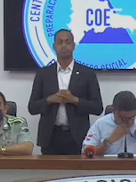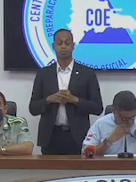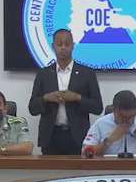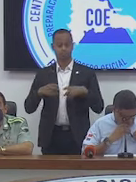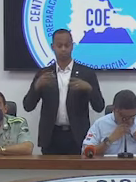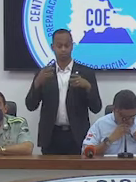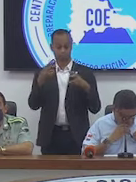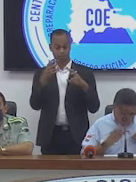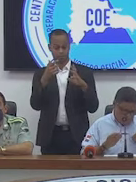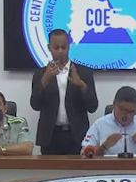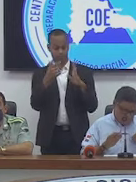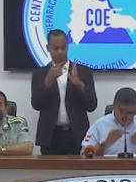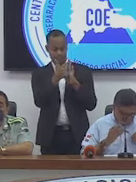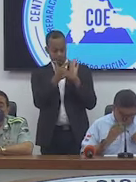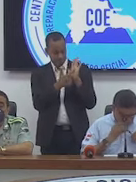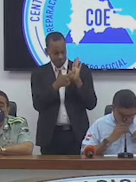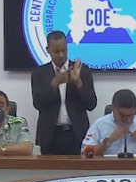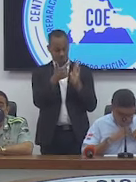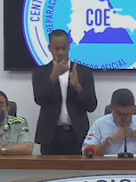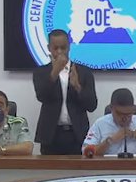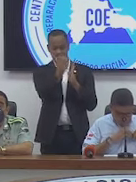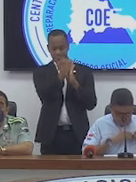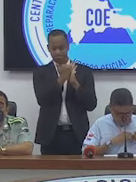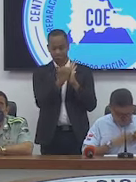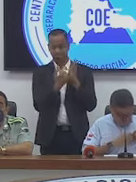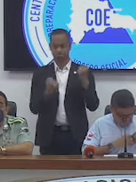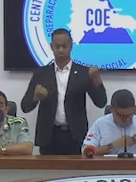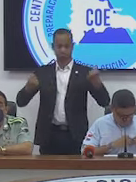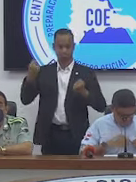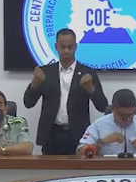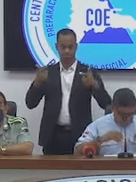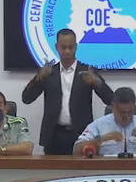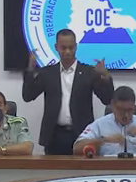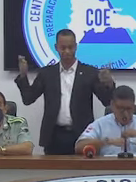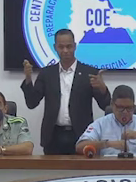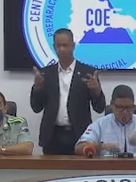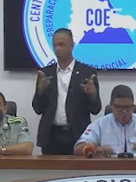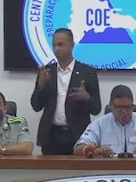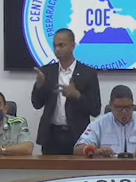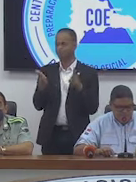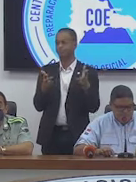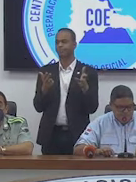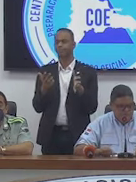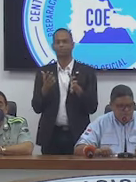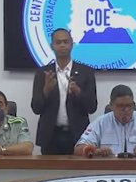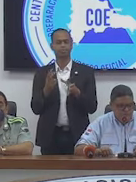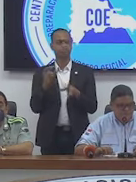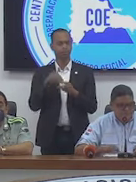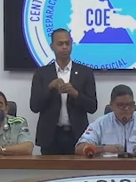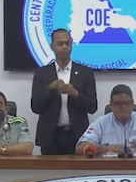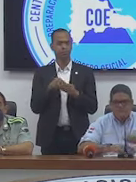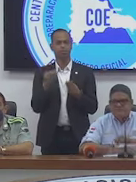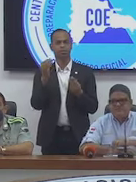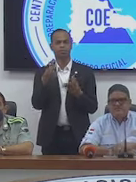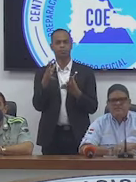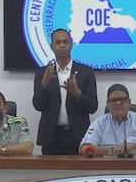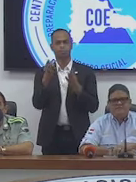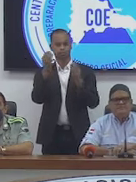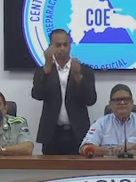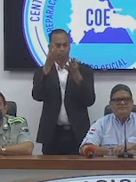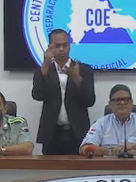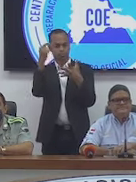disposición de la restricción de la circulación de vehículos pesados, pues en el informe está contenido la cantidad